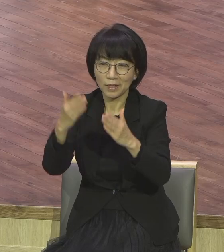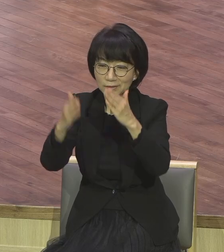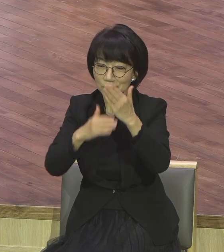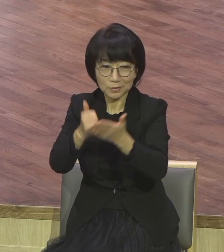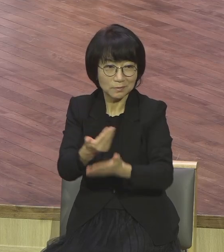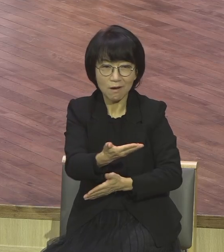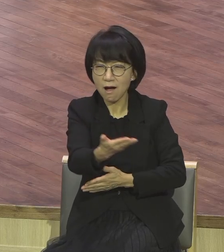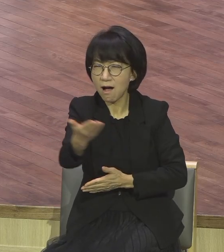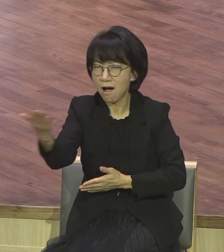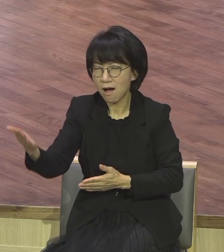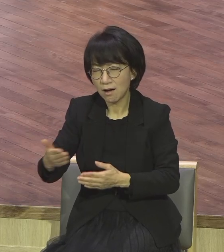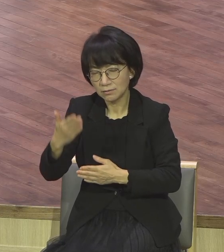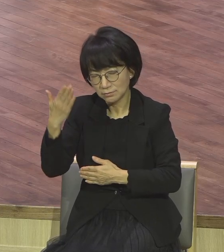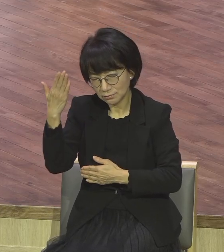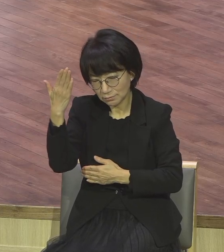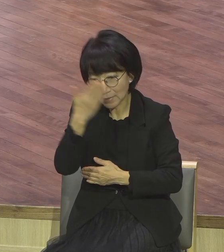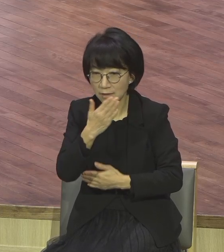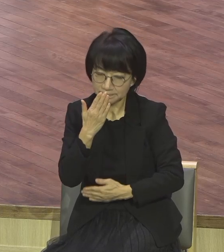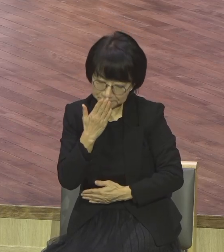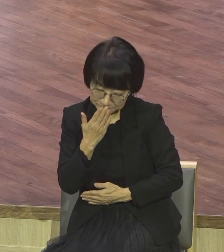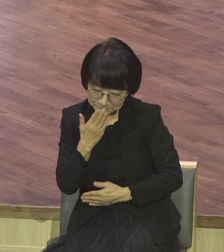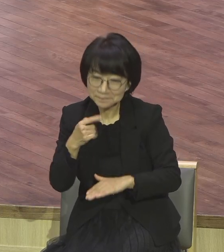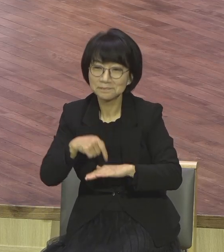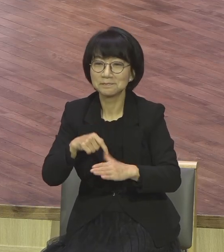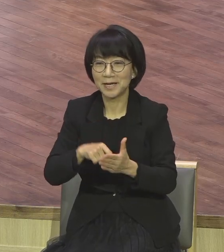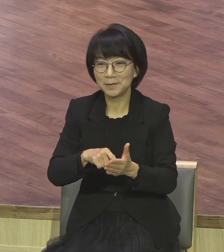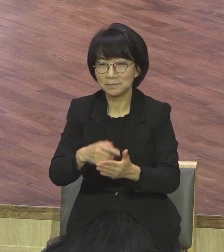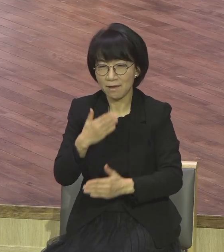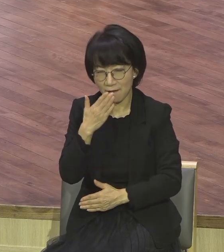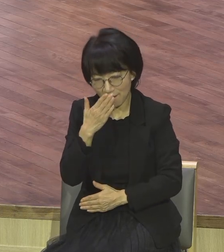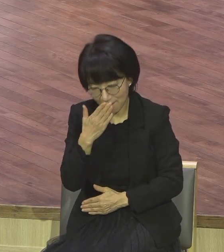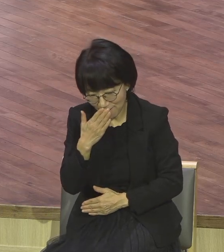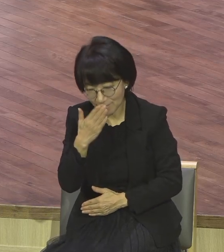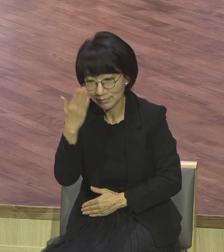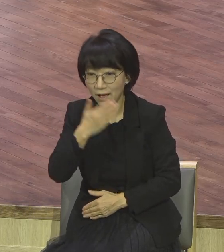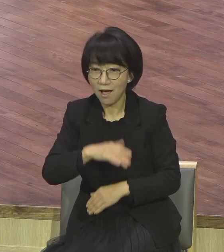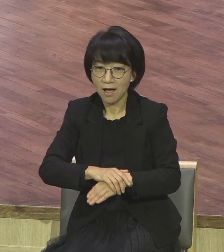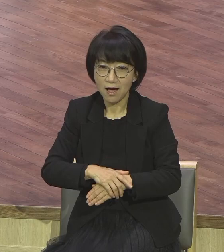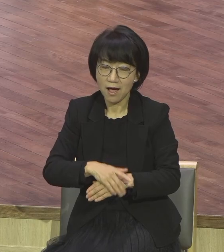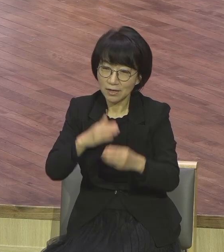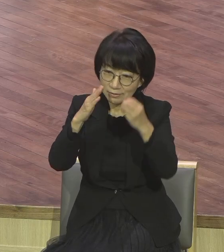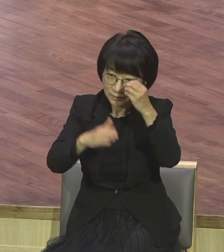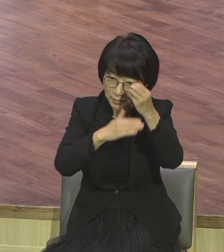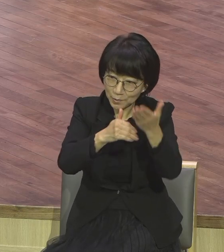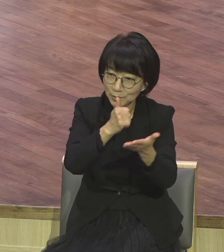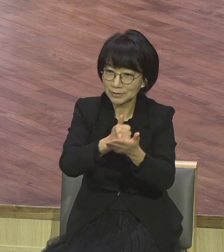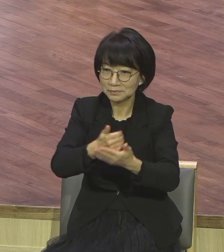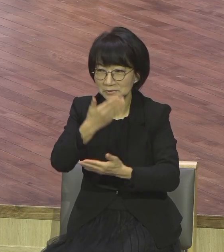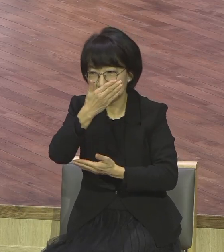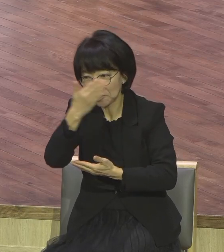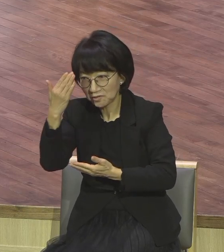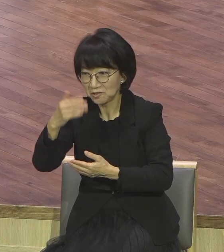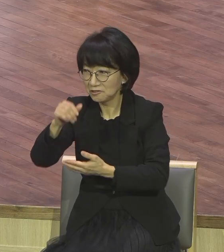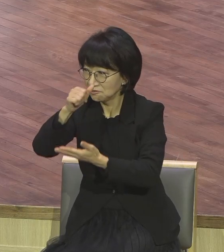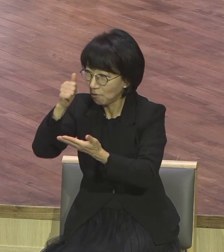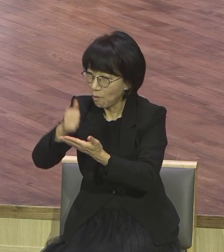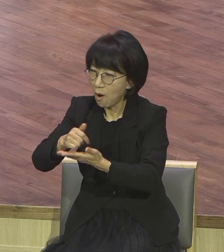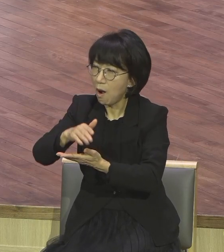장로님들 권사님들 기사님들 우리 모든 청년들 사랑하는 성도들이 보면 제가 기도하면서 보면요.